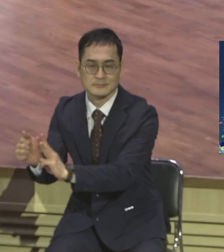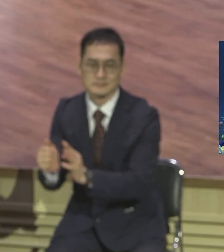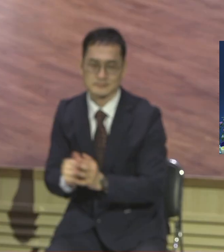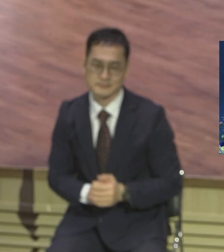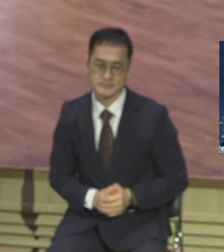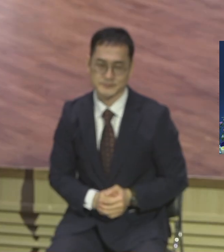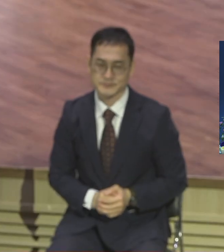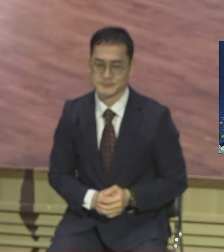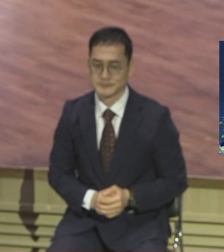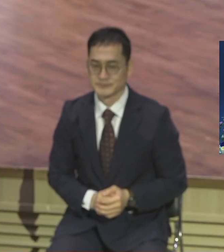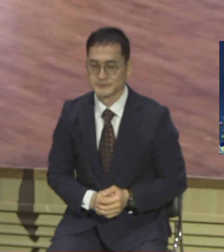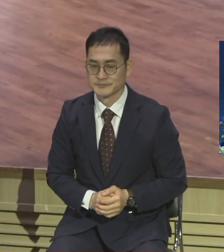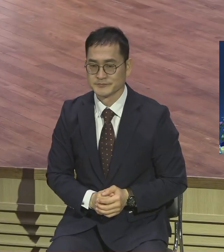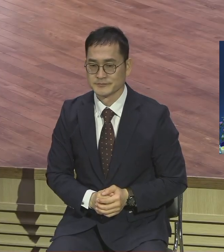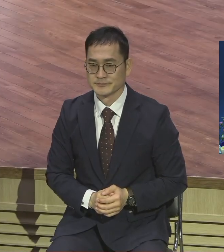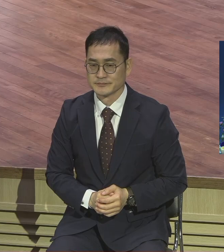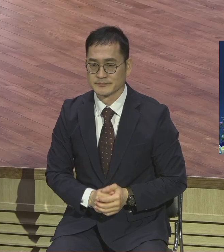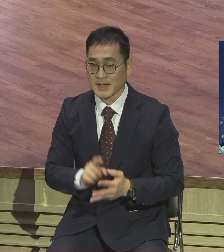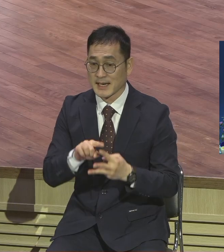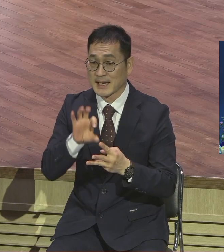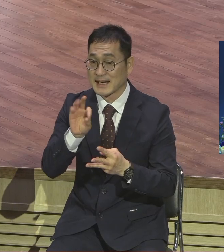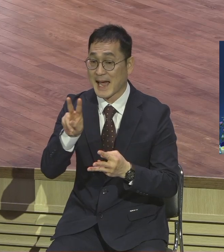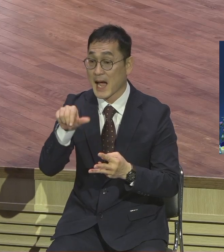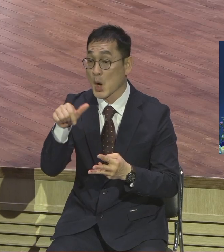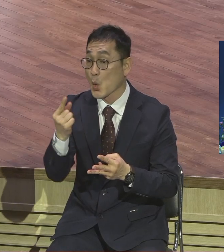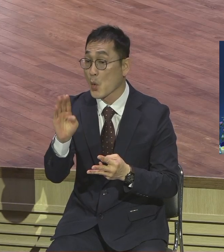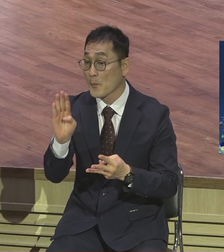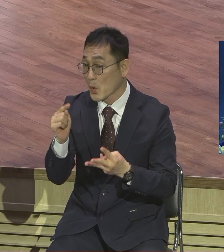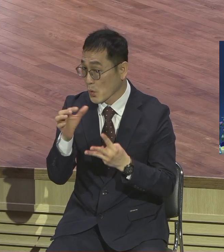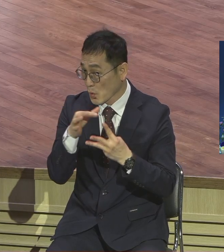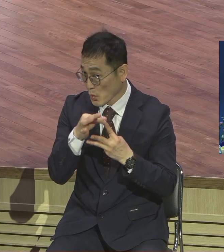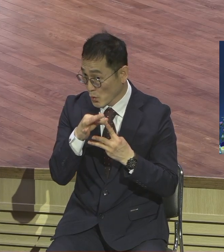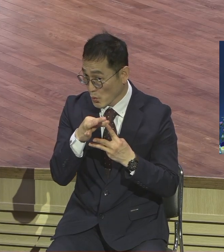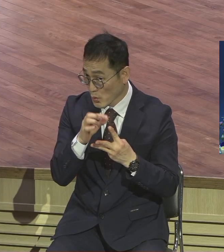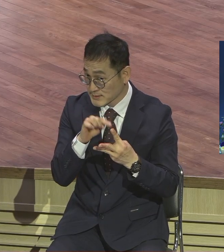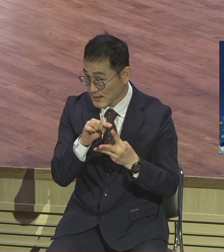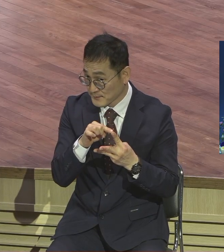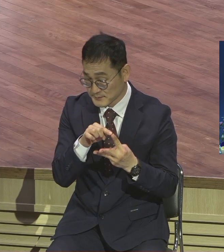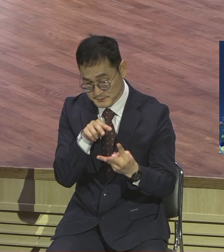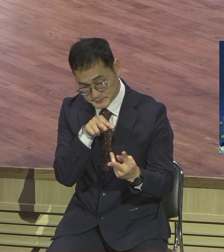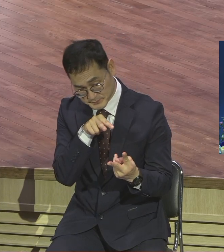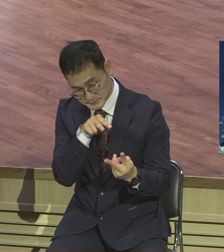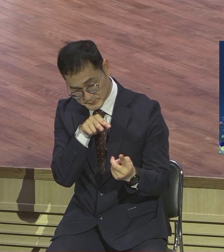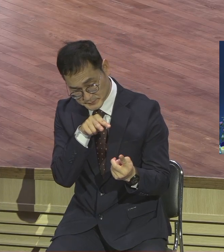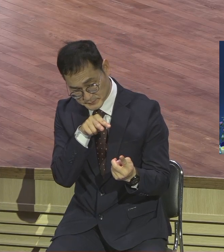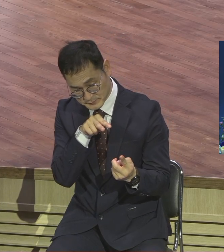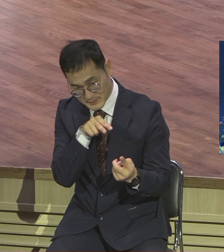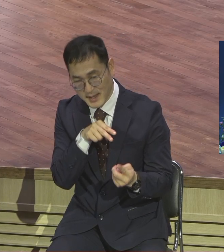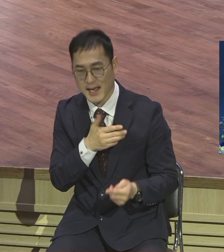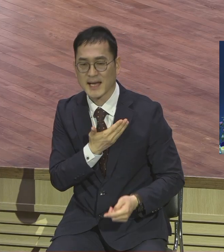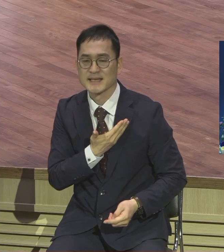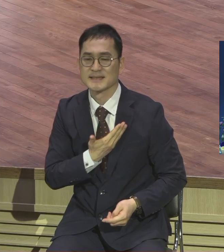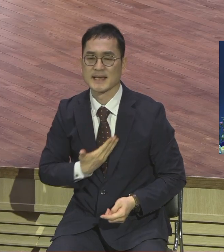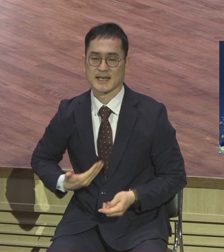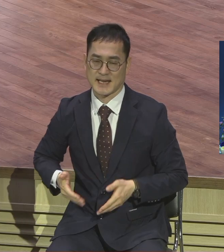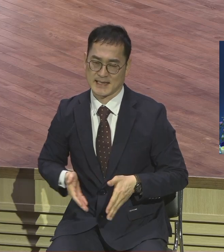이 야구부를 통해서 우리는요 제자의 길이 어떤 것인가를 우리가 여기서 살펴볼 수가 있어요